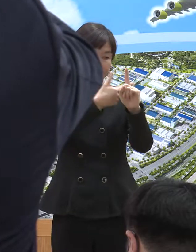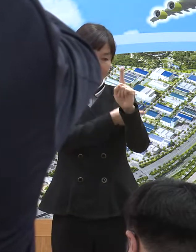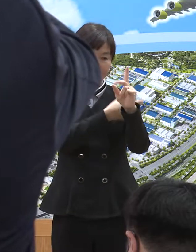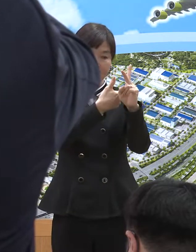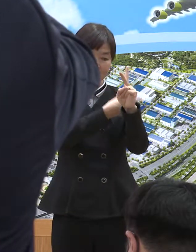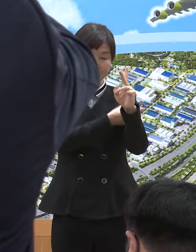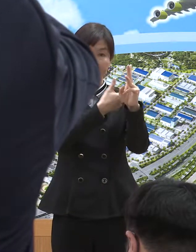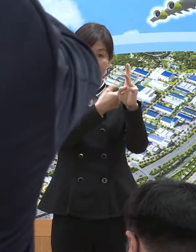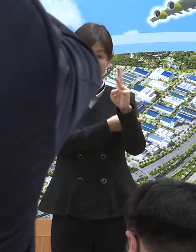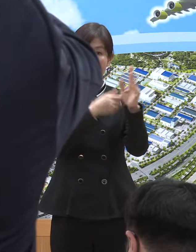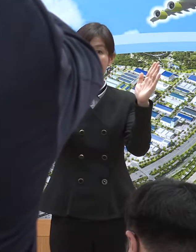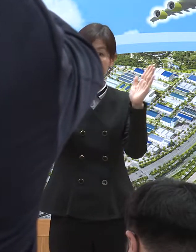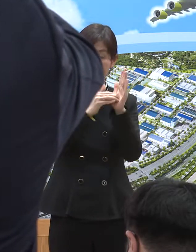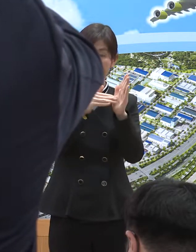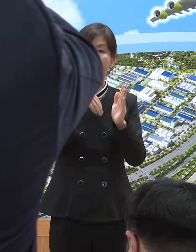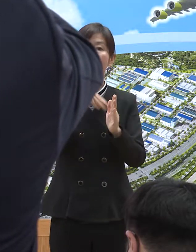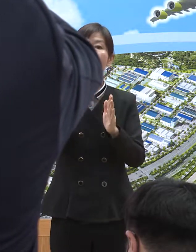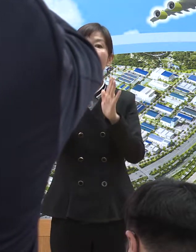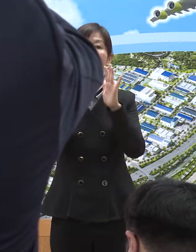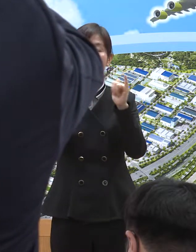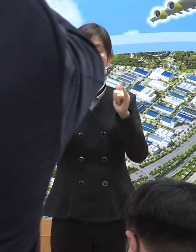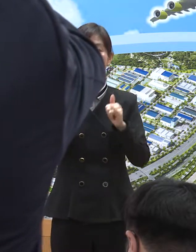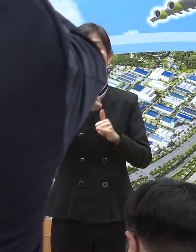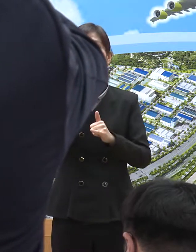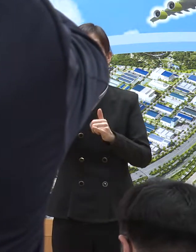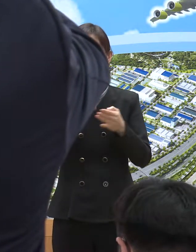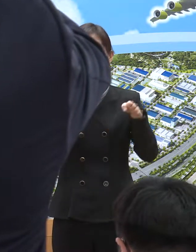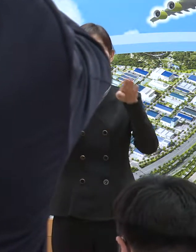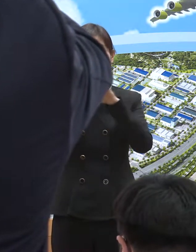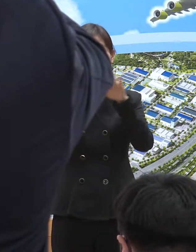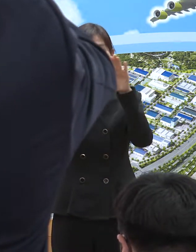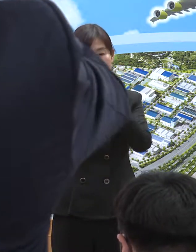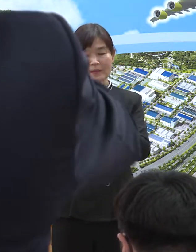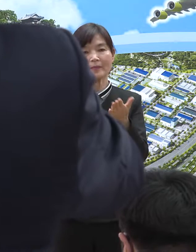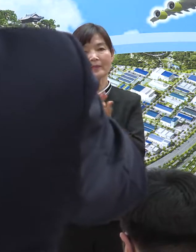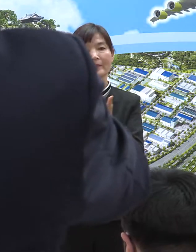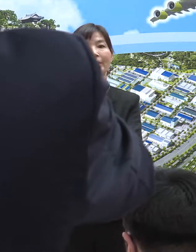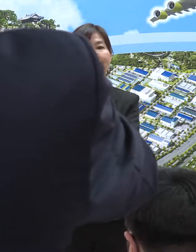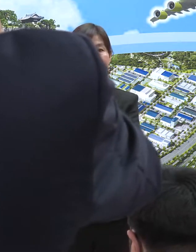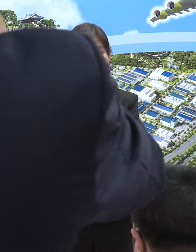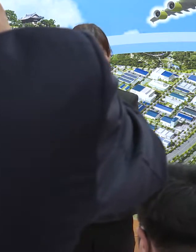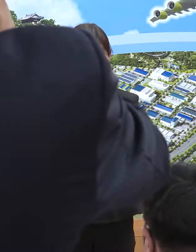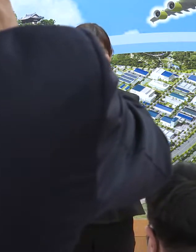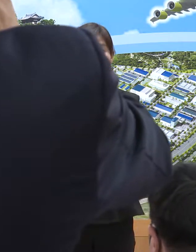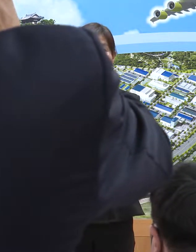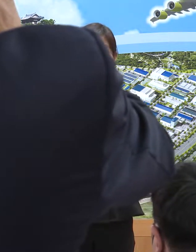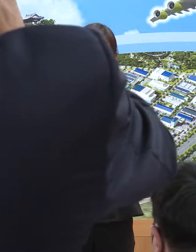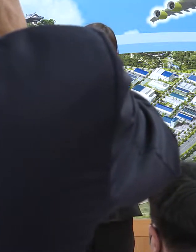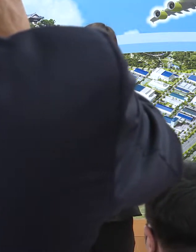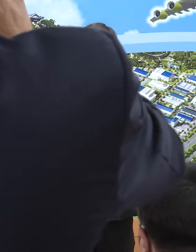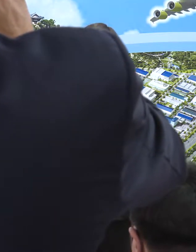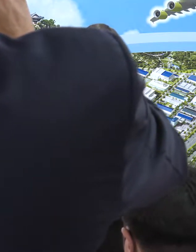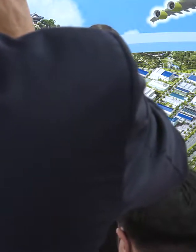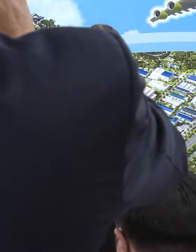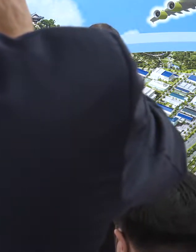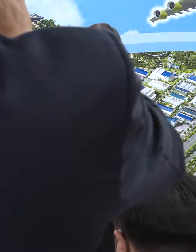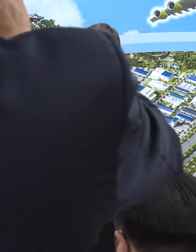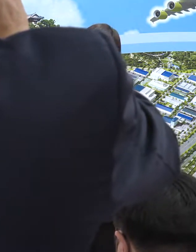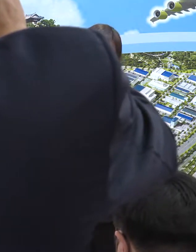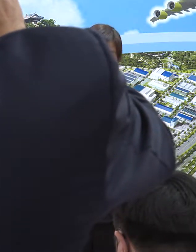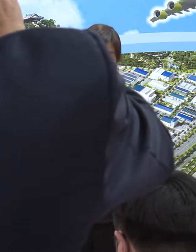완료한 어르신들은 경로당 이용이 가능해집니다. 이에 물, 음료 등